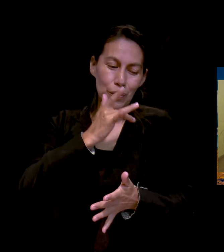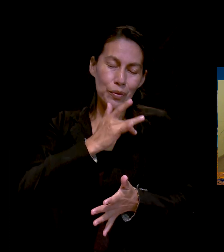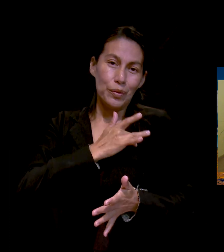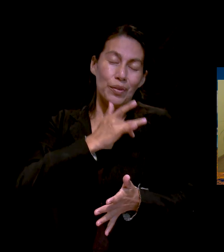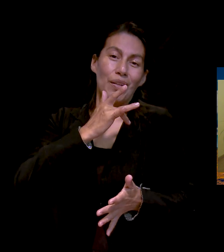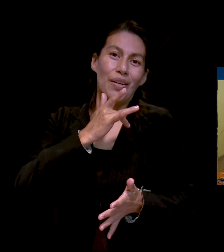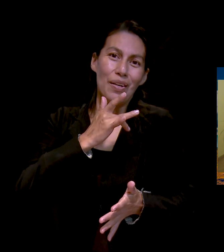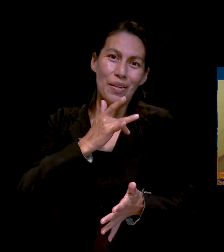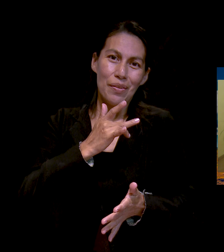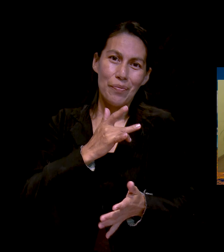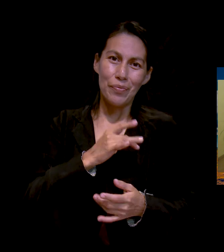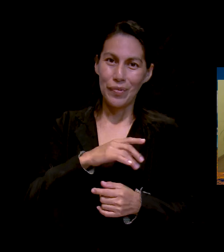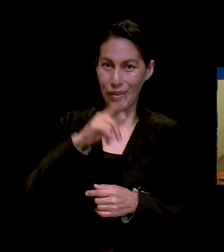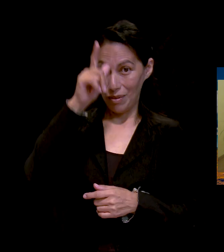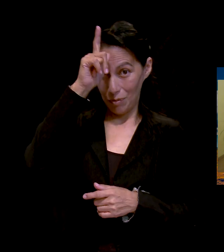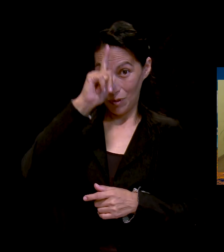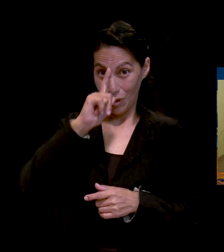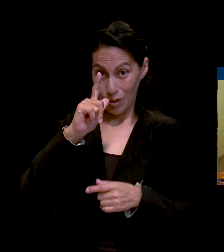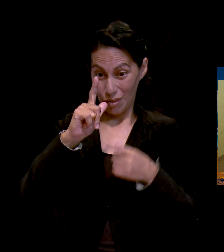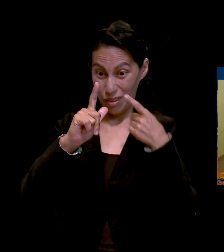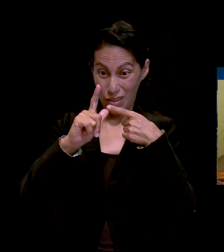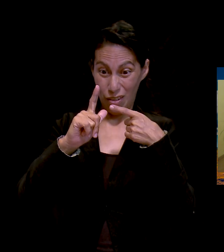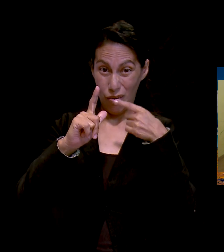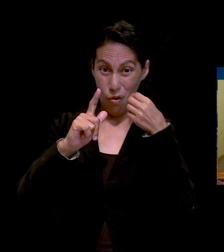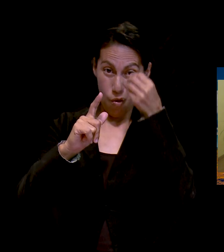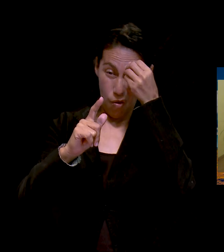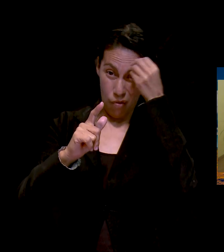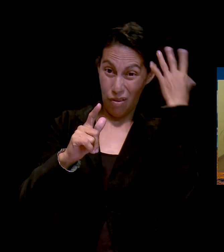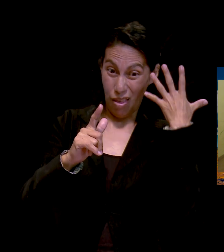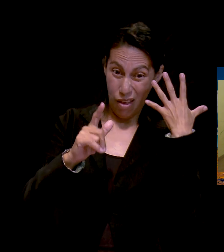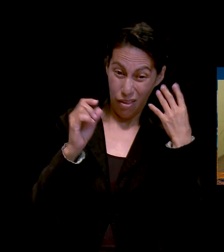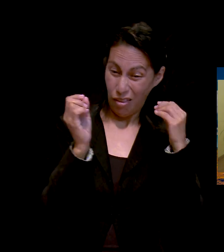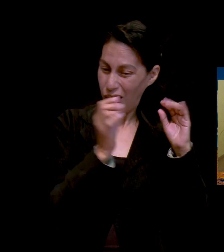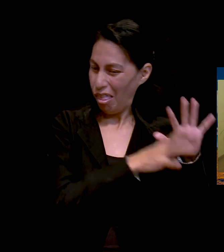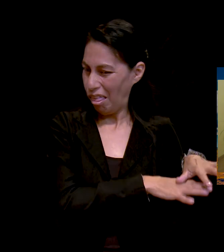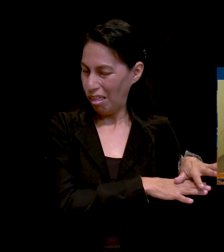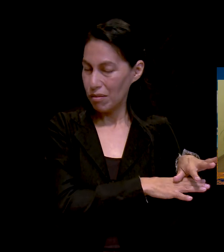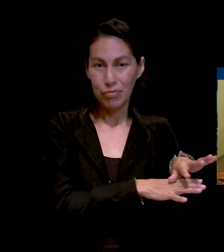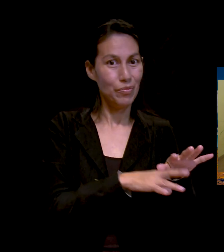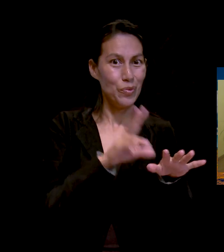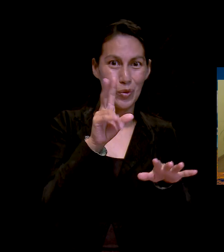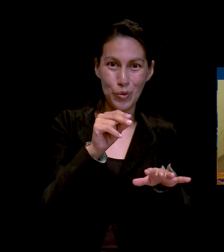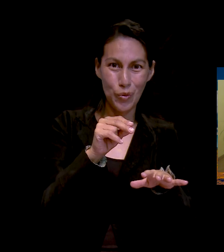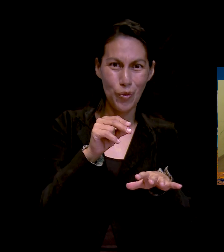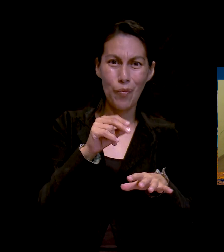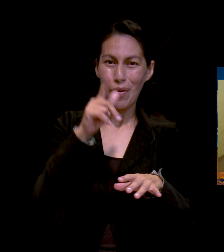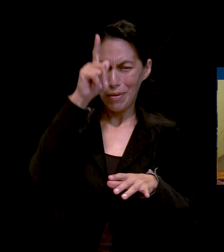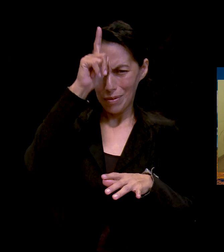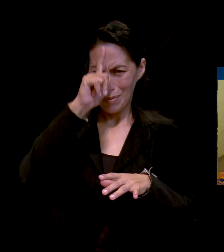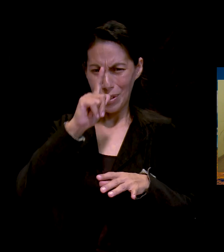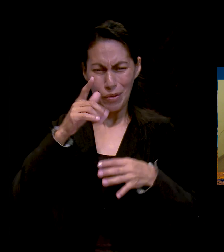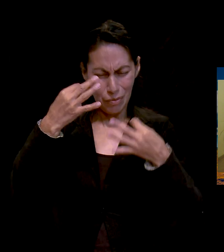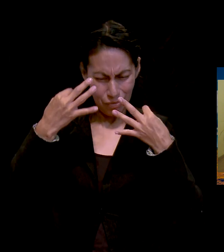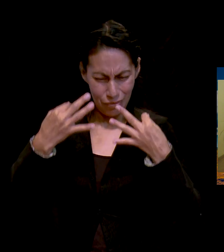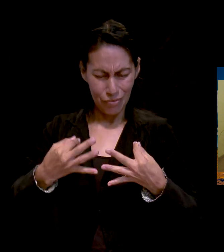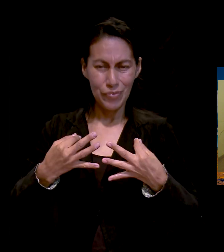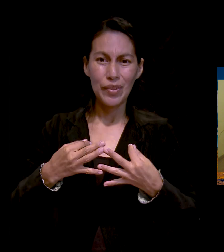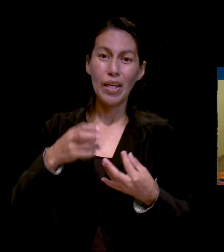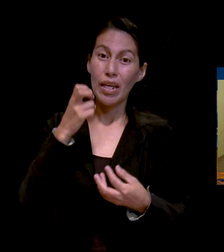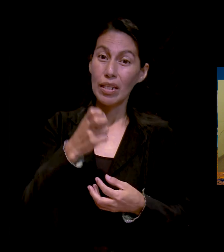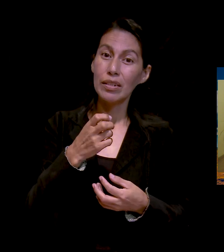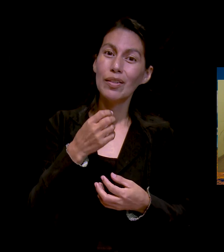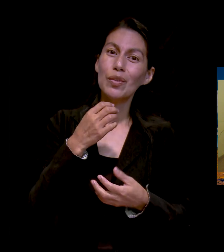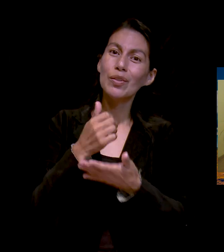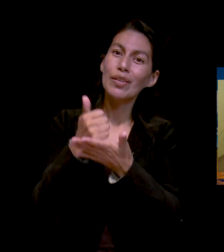Espíritu Santo. Todo se debe al Espíritu Santo. Y es el que nos guía en oración. Lipin.